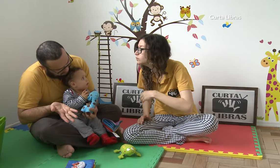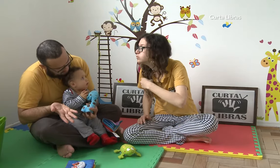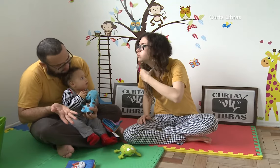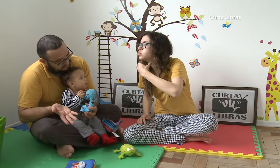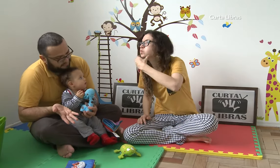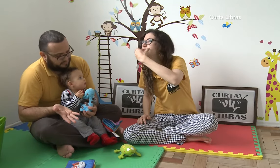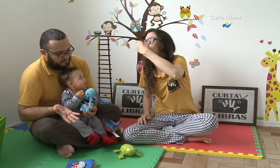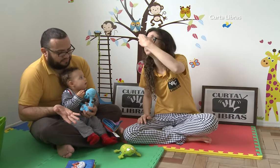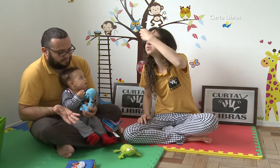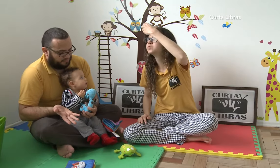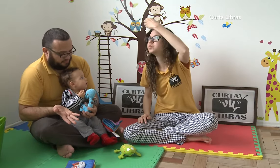Uma girafa.